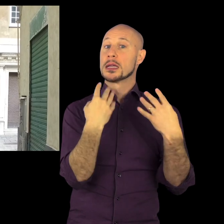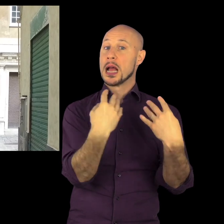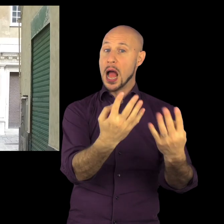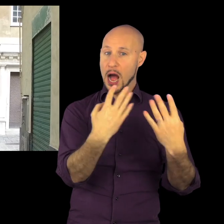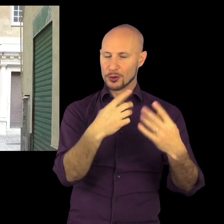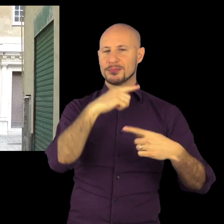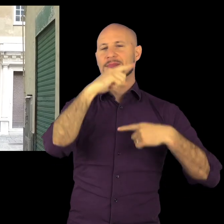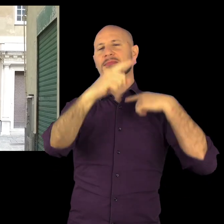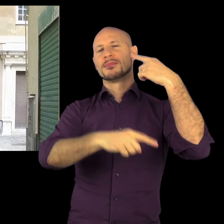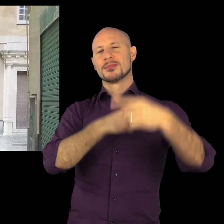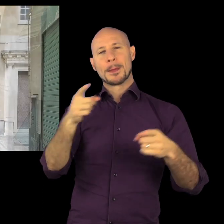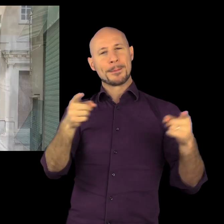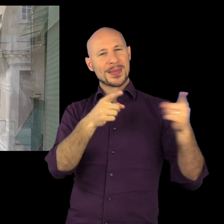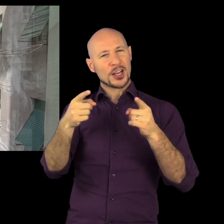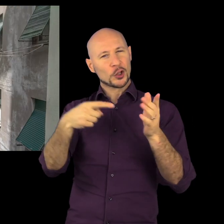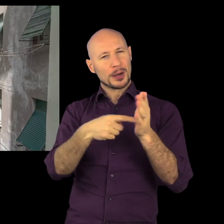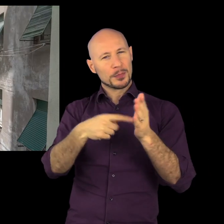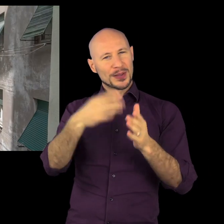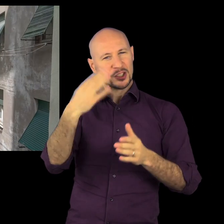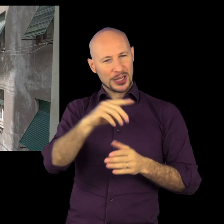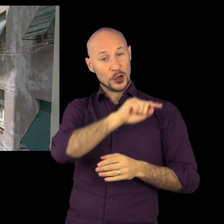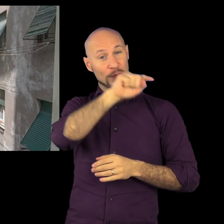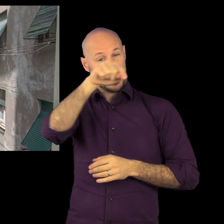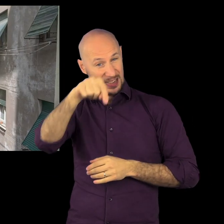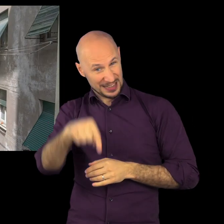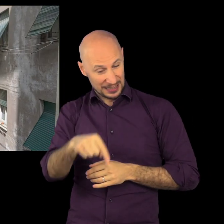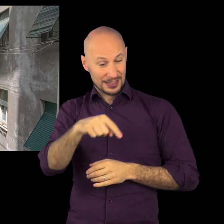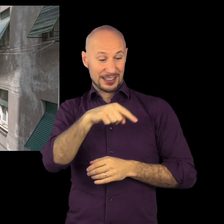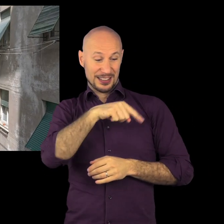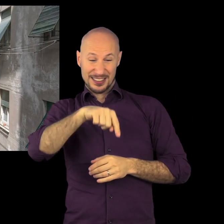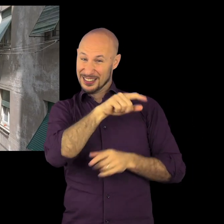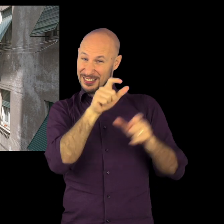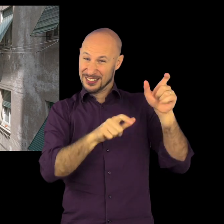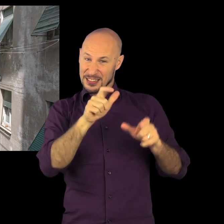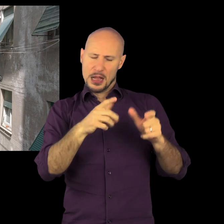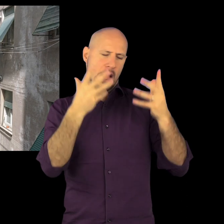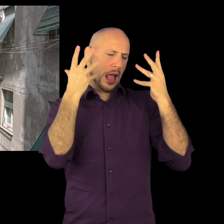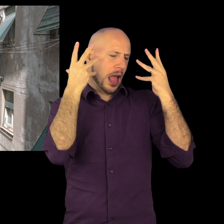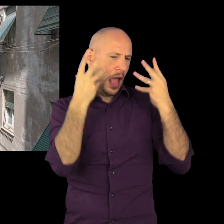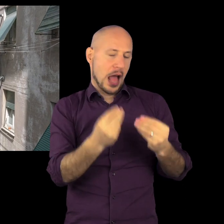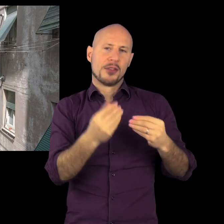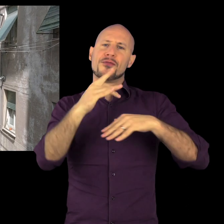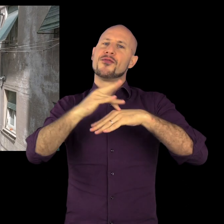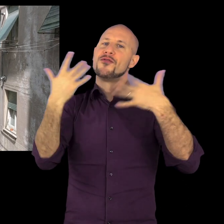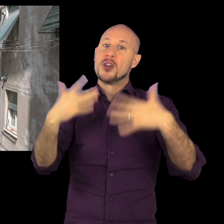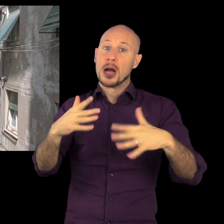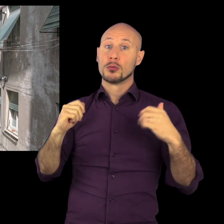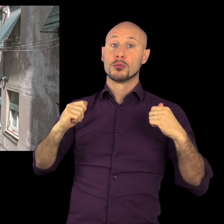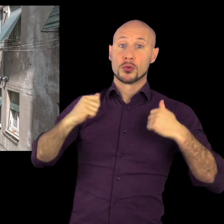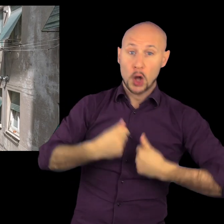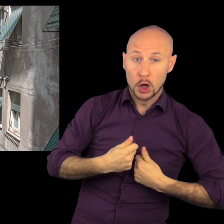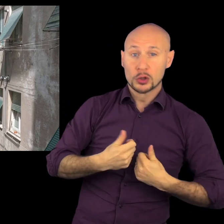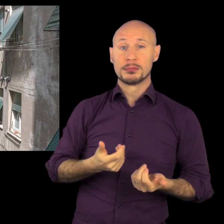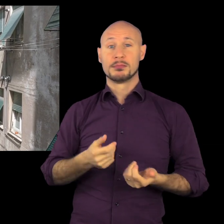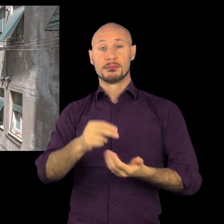dediti al commercio di grano. Nei secoli successivi poi gli Squarciafico fornirono alla Repubblica di Genova una